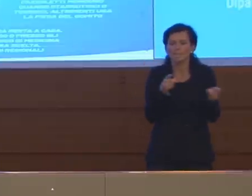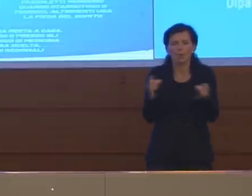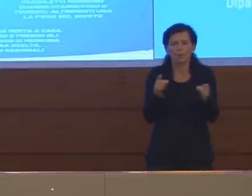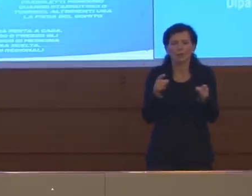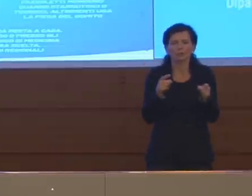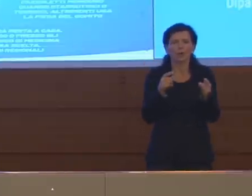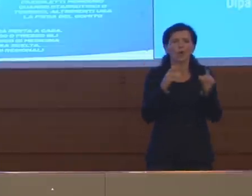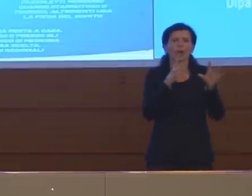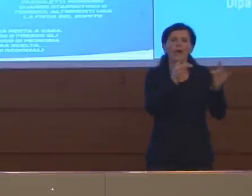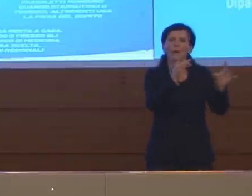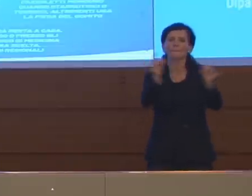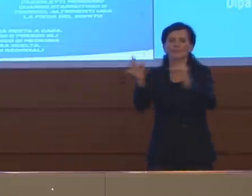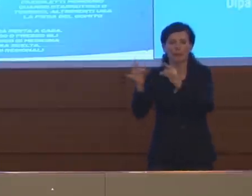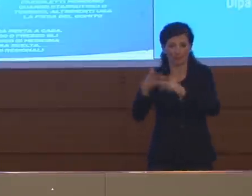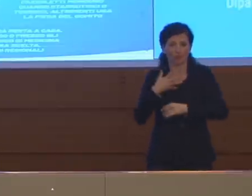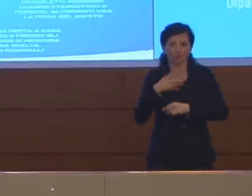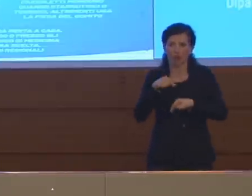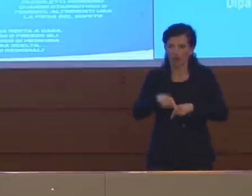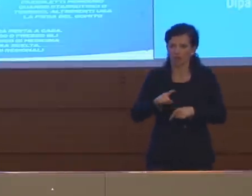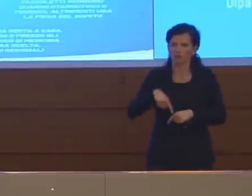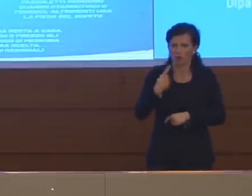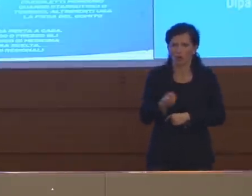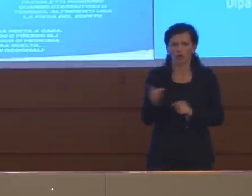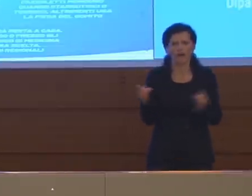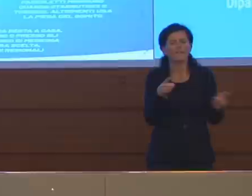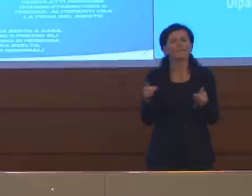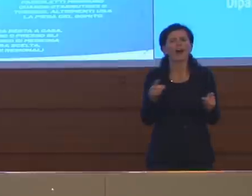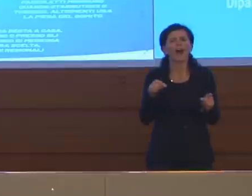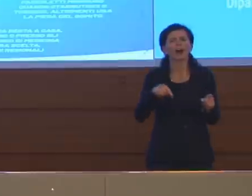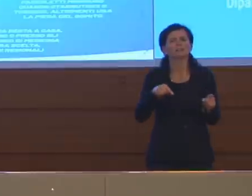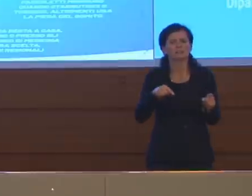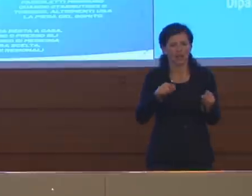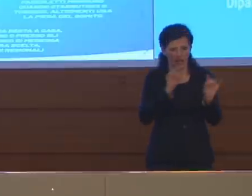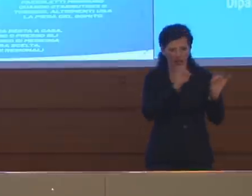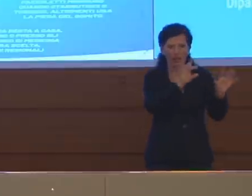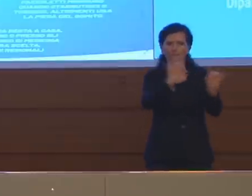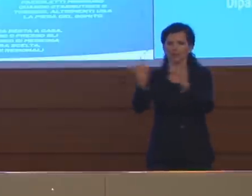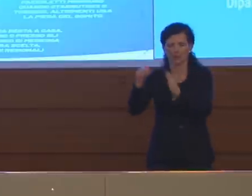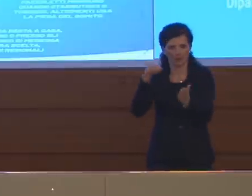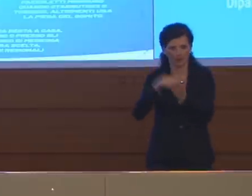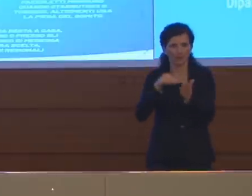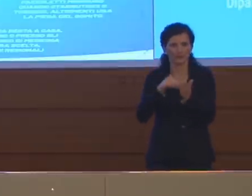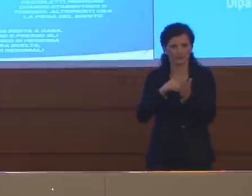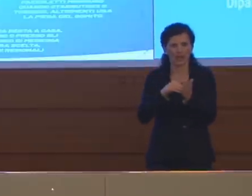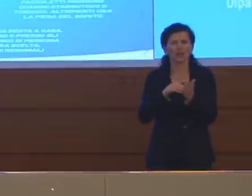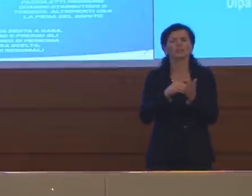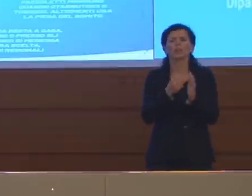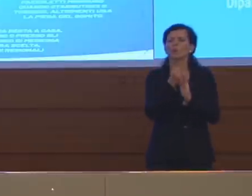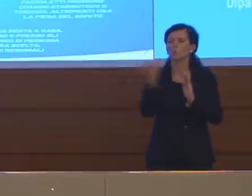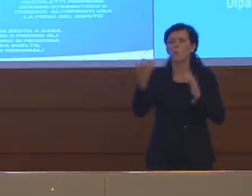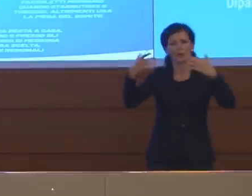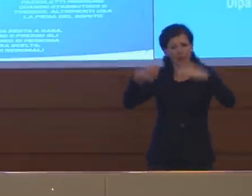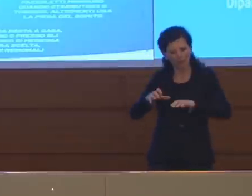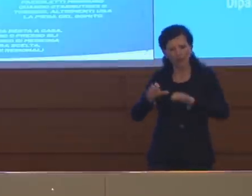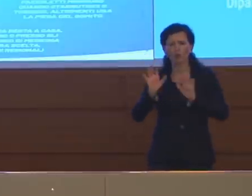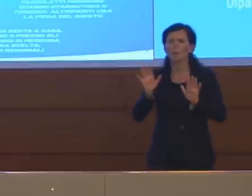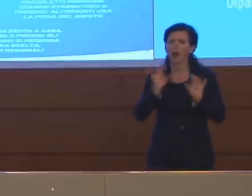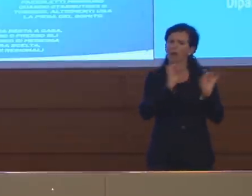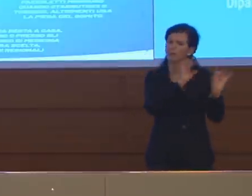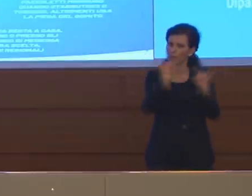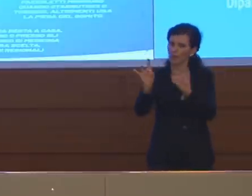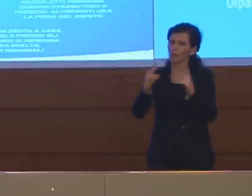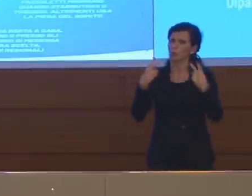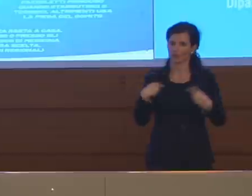dimentichiamo oggi siamo ancora in fase epidemica anche se con numeri fortunatamente molto ridotti. Se questo è il tema